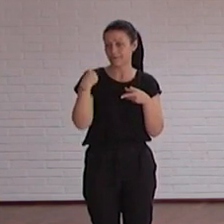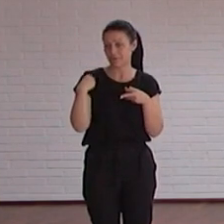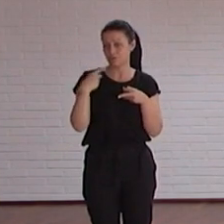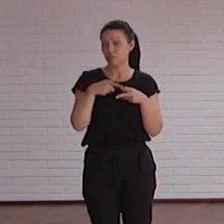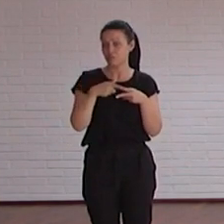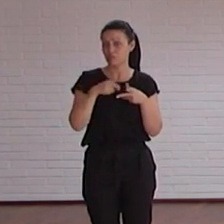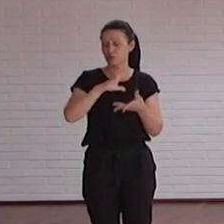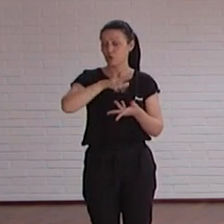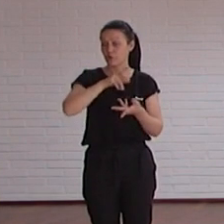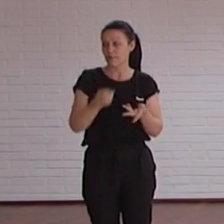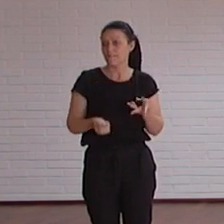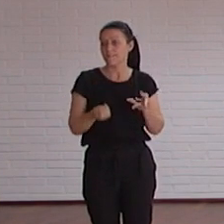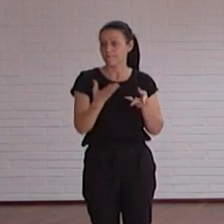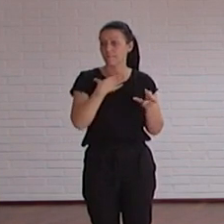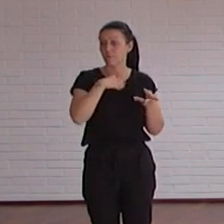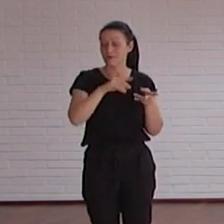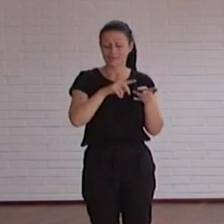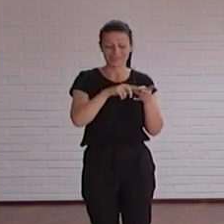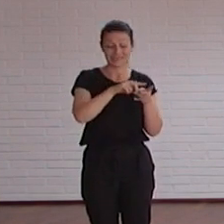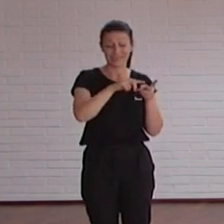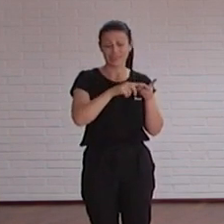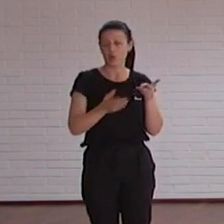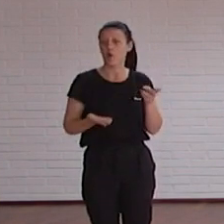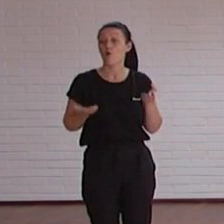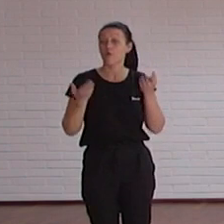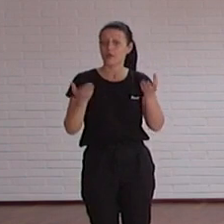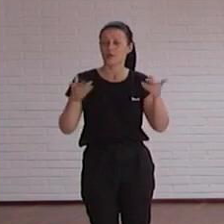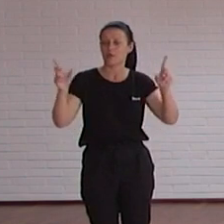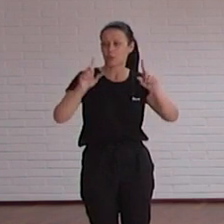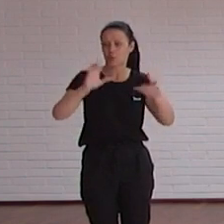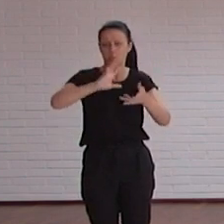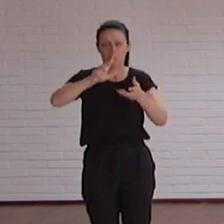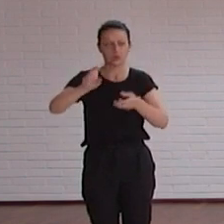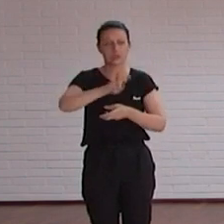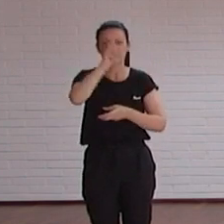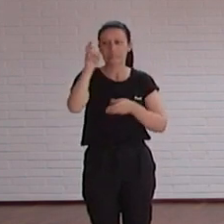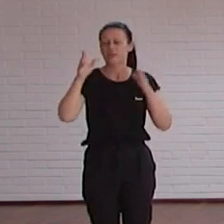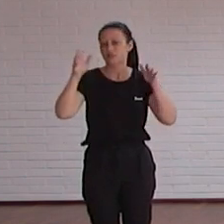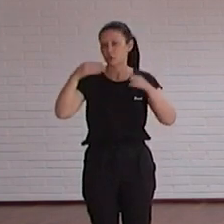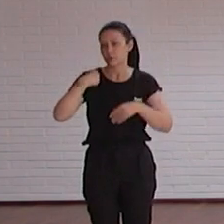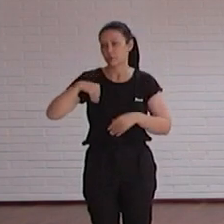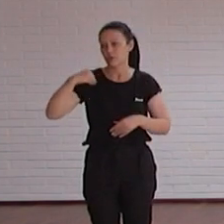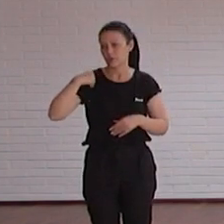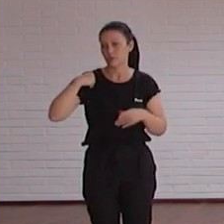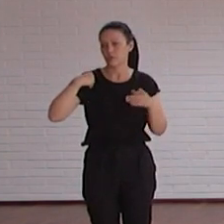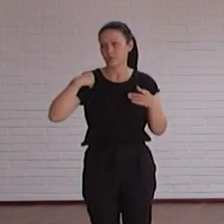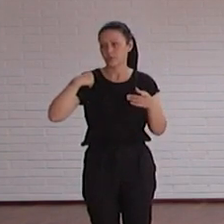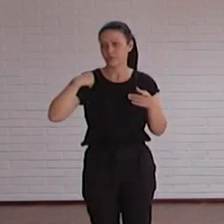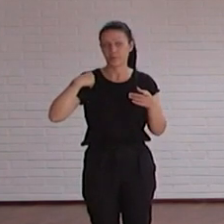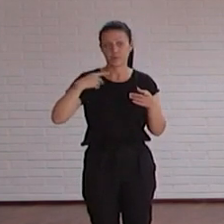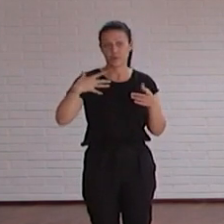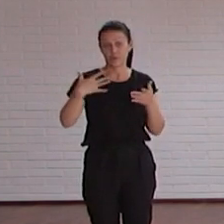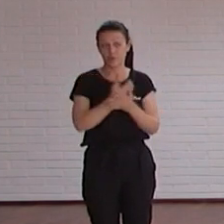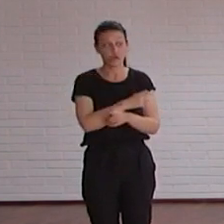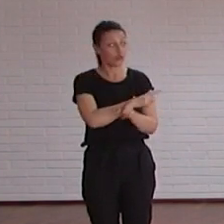convertir en noticia y luego ofrecer a los medios de comunicación ese asesoramiento a través de todos vosotros que